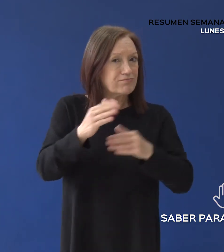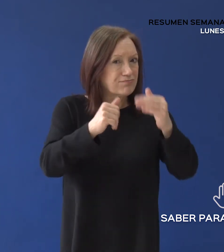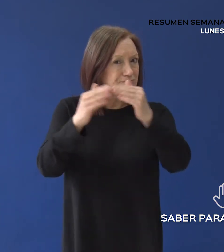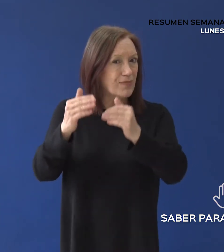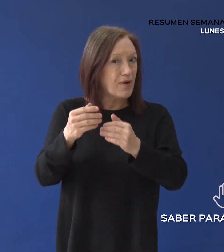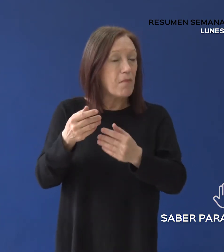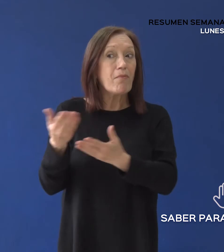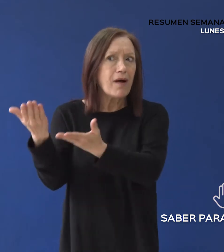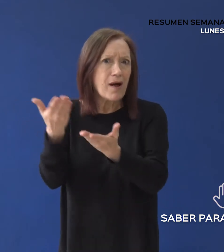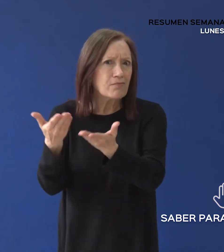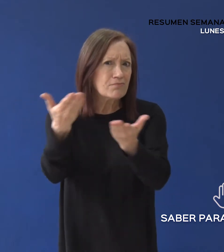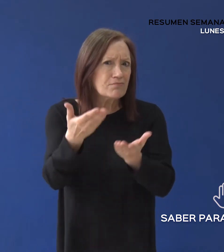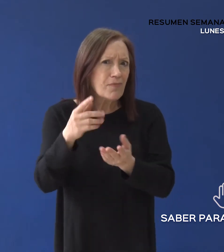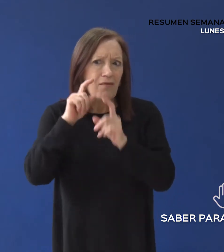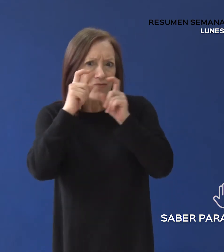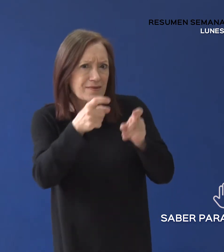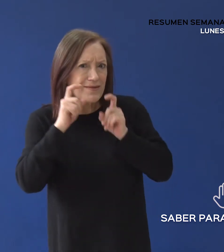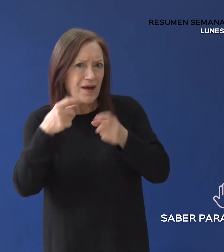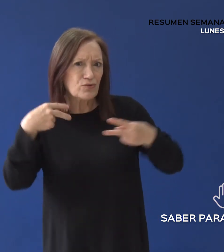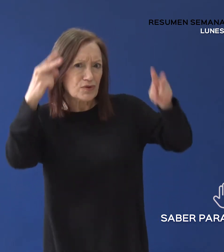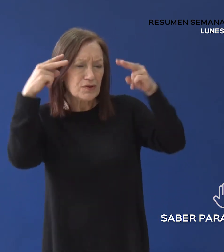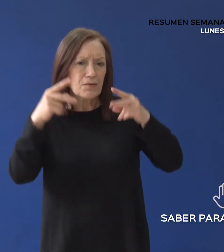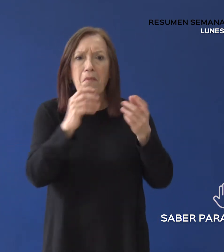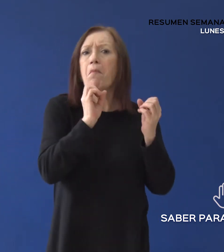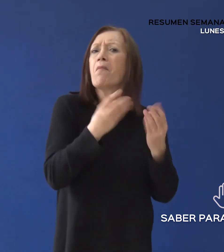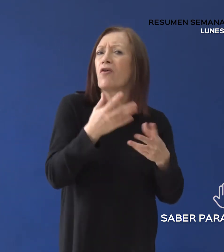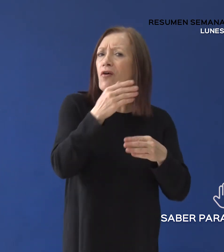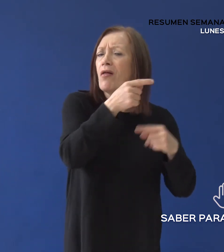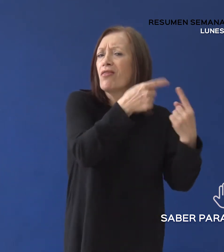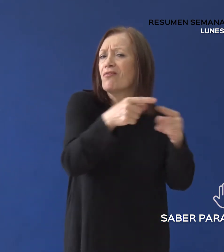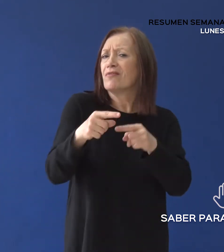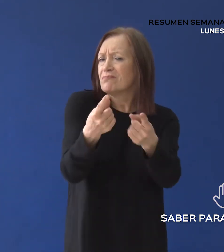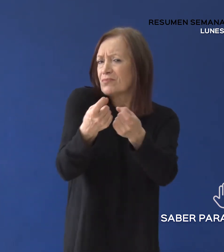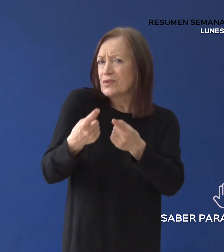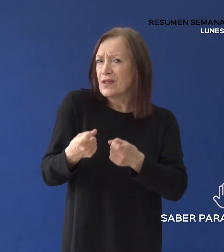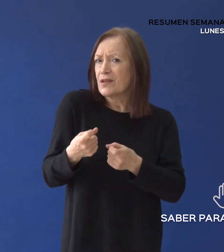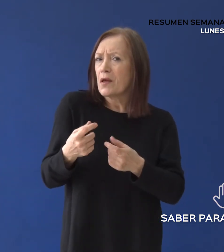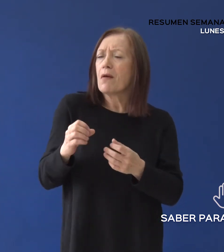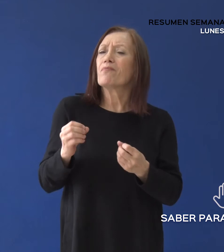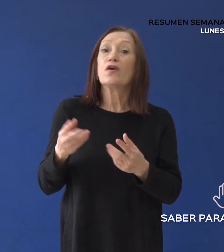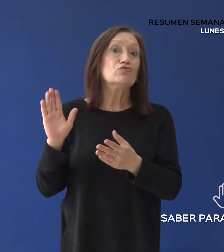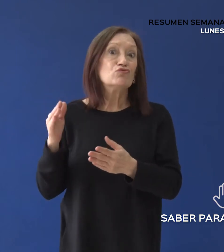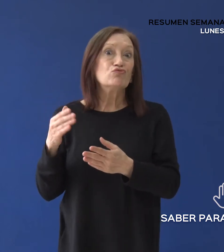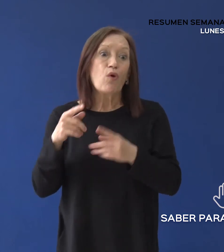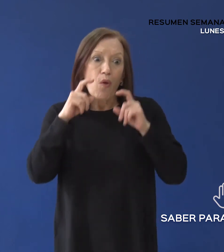mediante el equipamiento e infraestructura para potenciar el turismo como una actividad